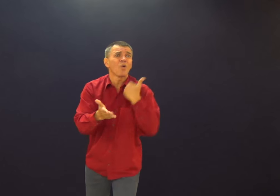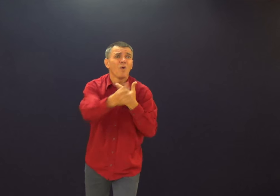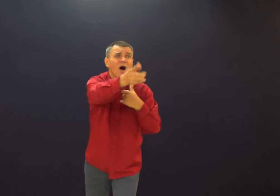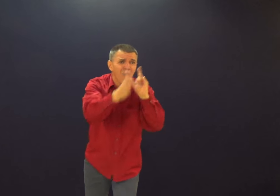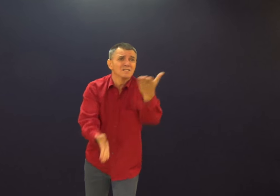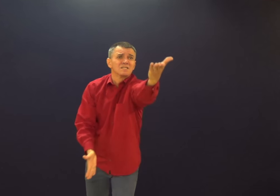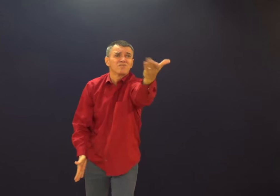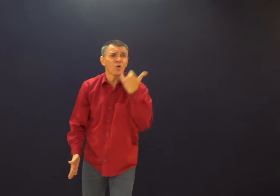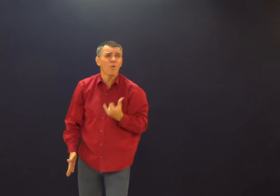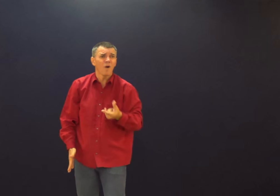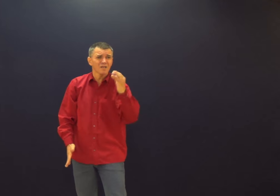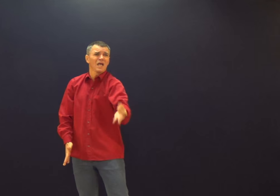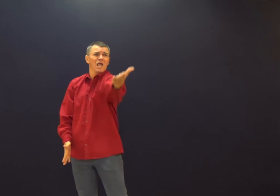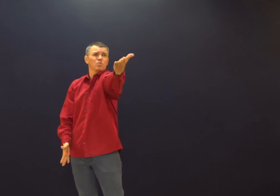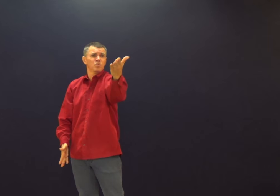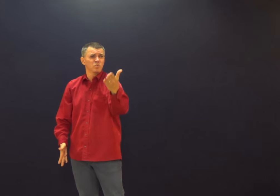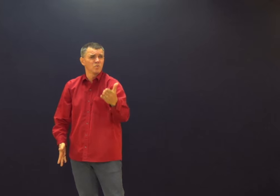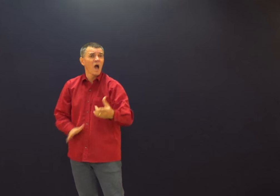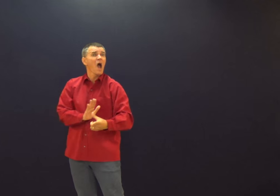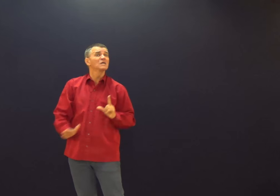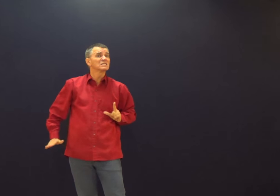Você me disse antes, tava certo?